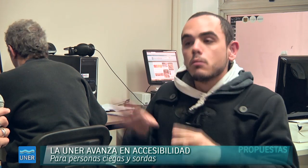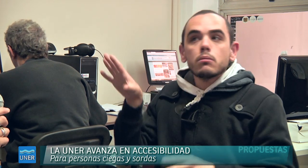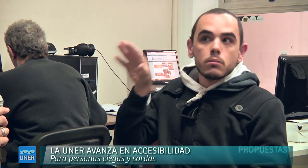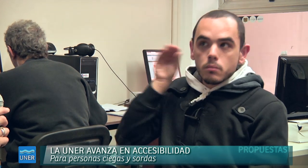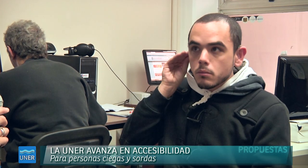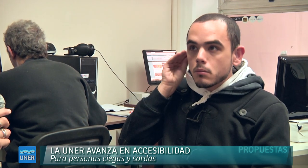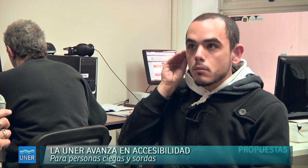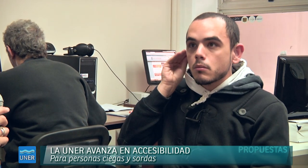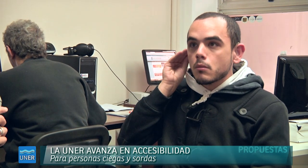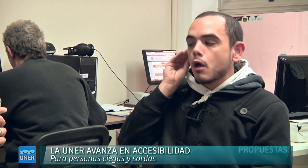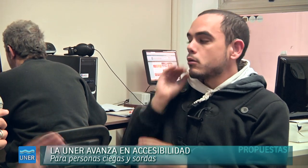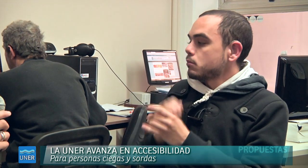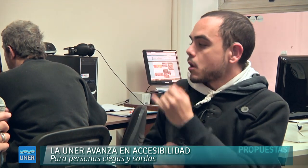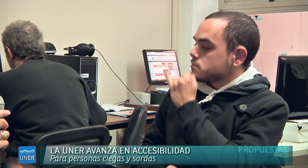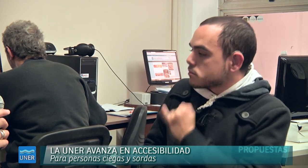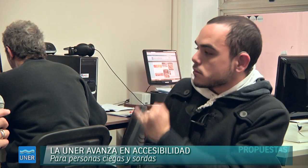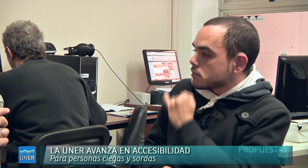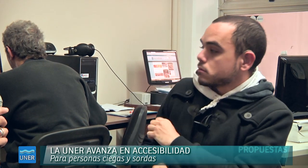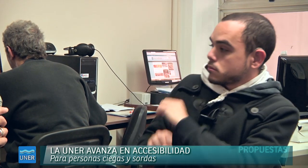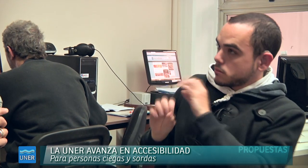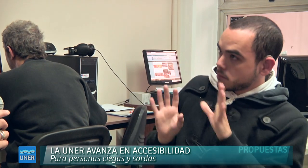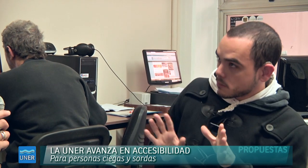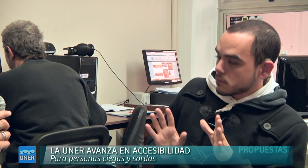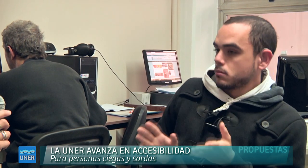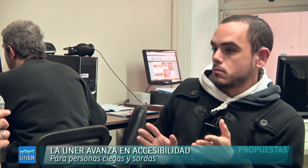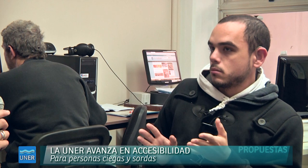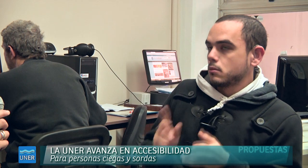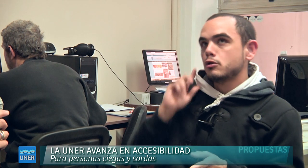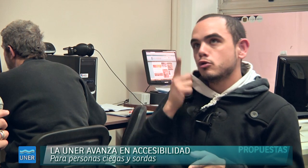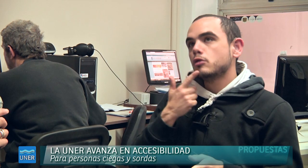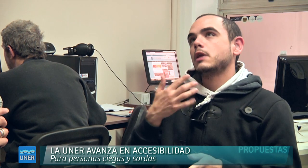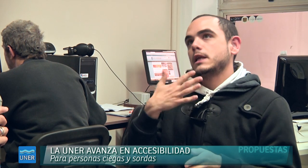para que vea que ellos escuchen y me lo expliquen a mí más claro.